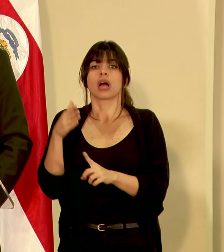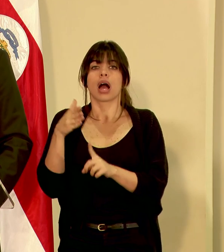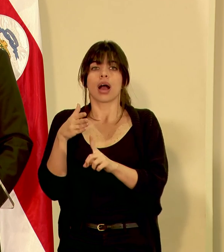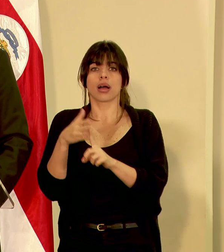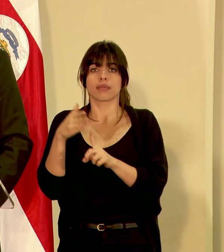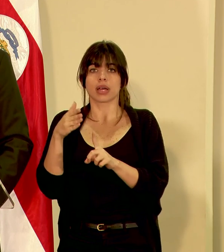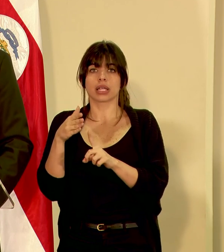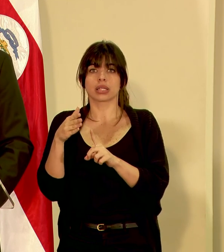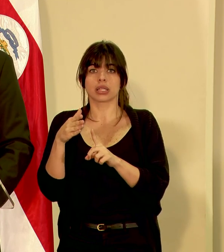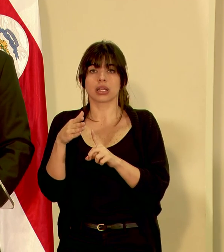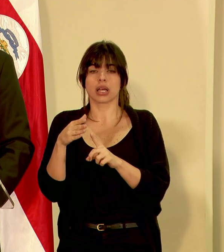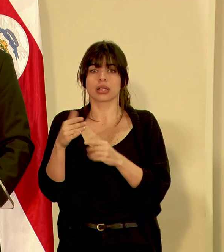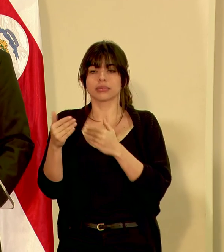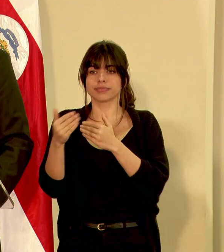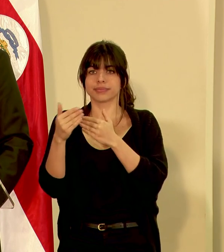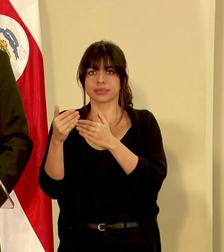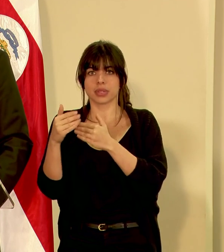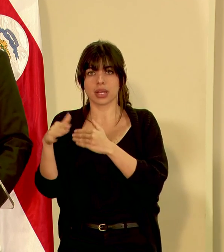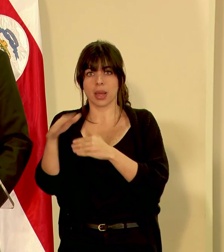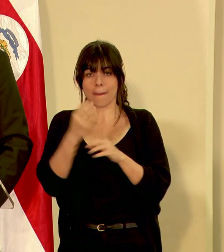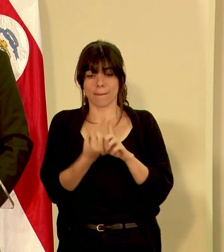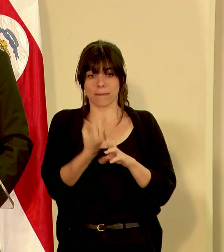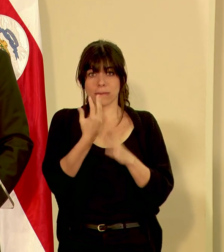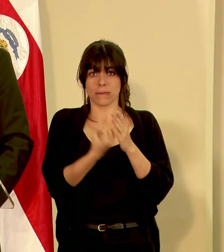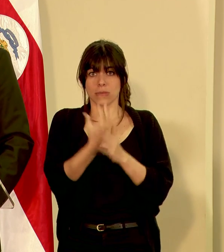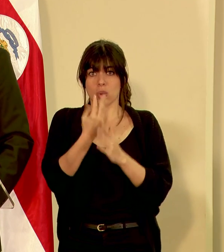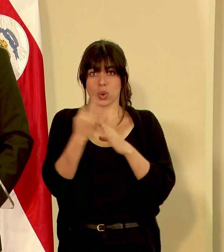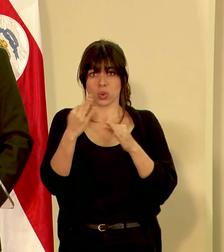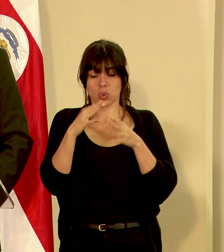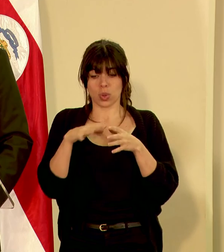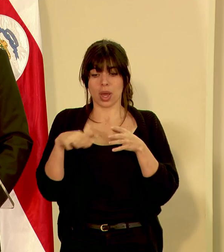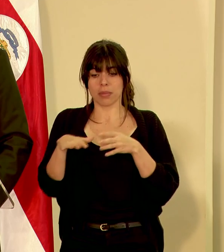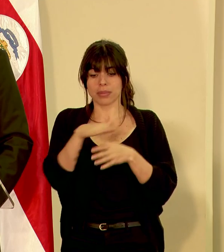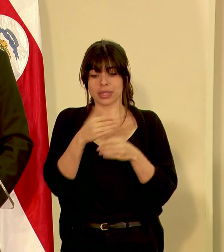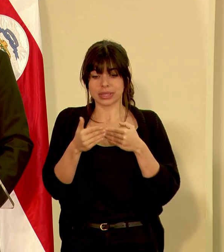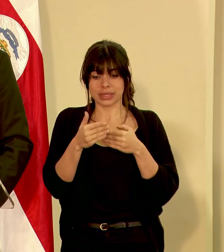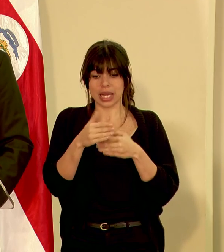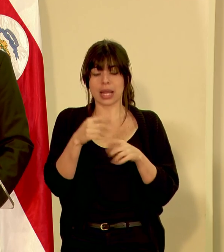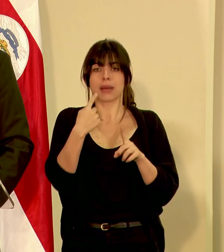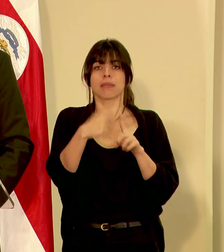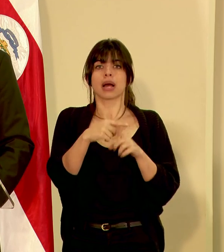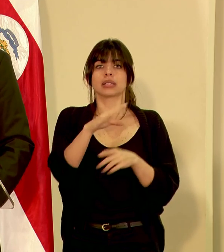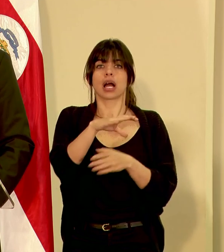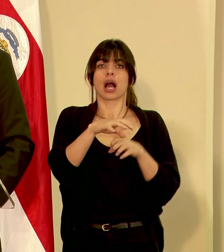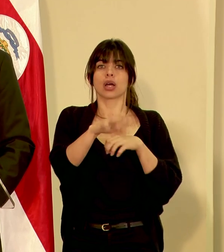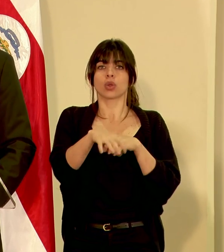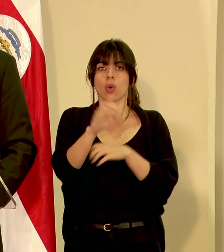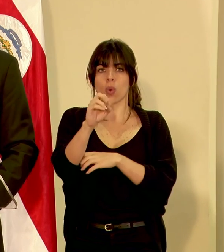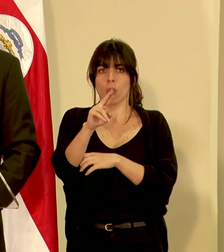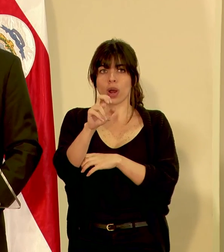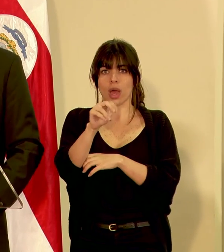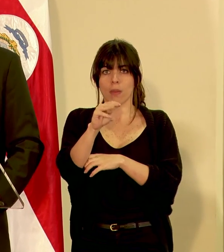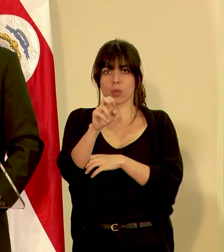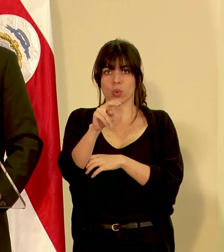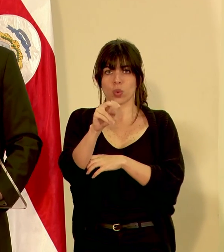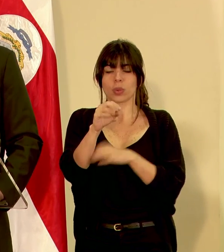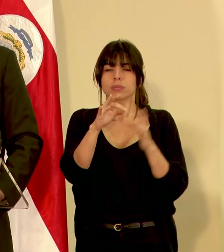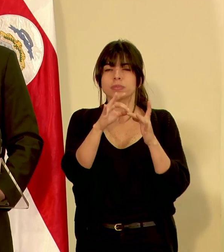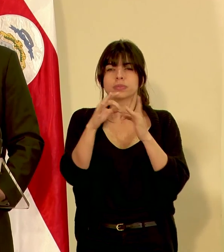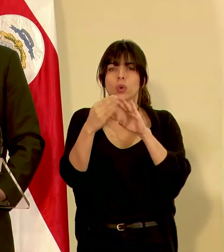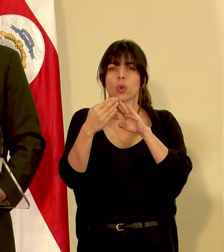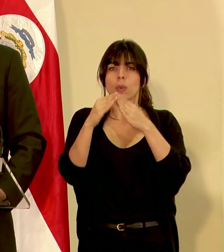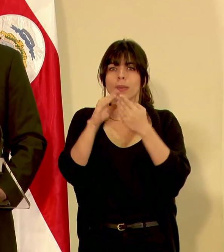en las zonas aledañas al volcán Turrialba, y también el cantón de Oramuno, específicamente la comunidad